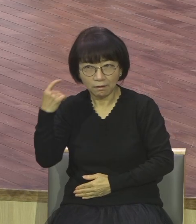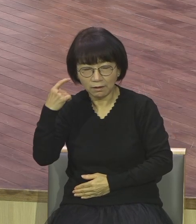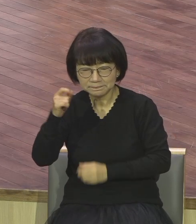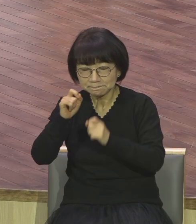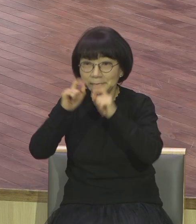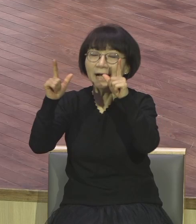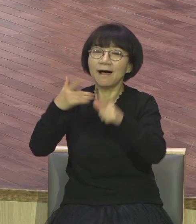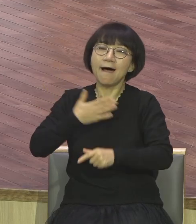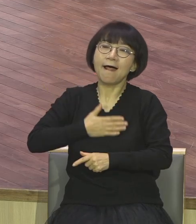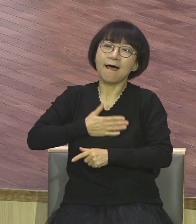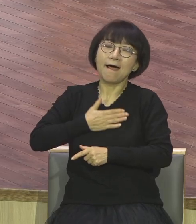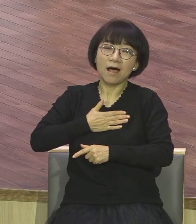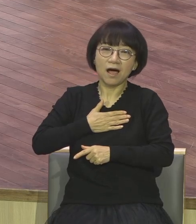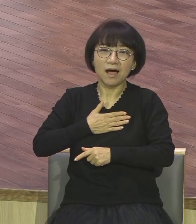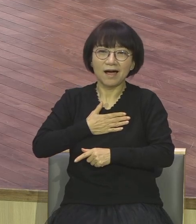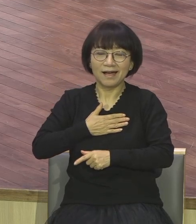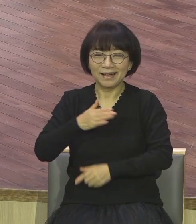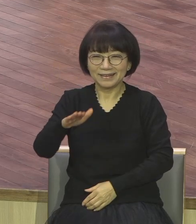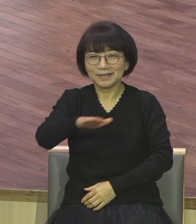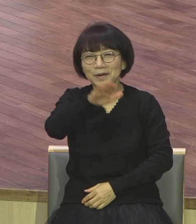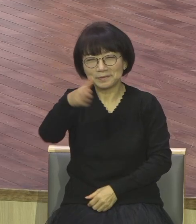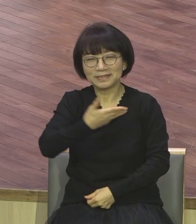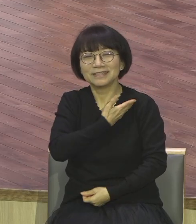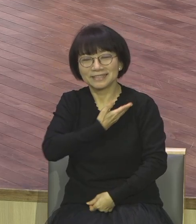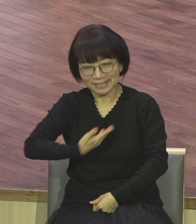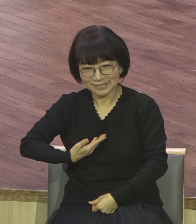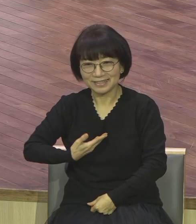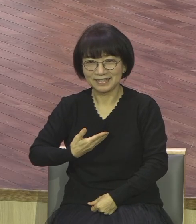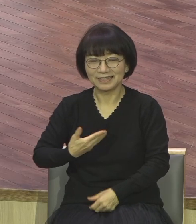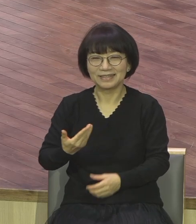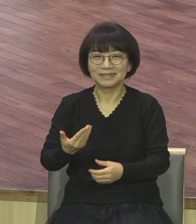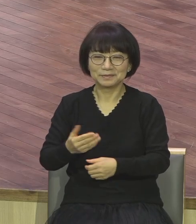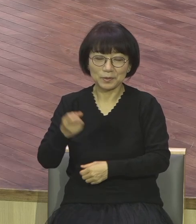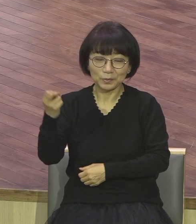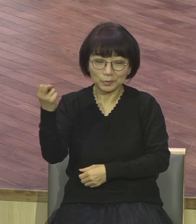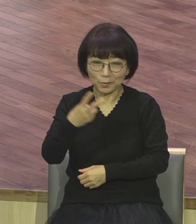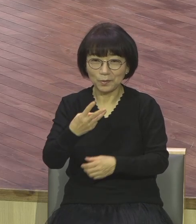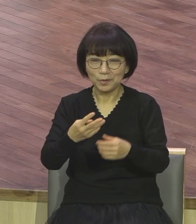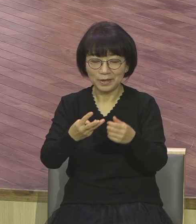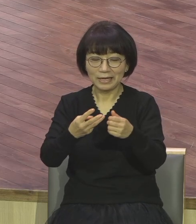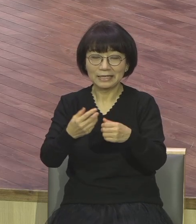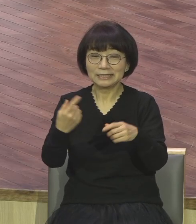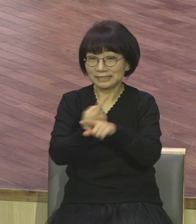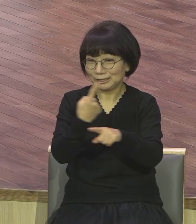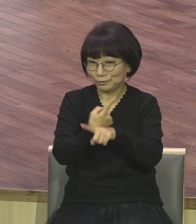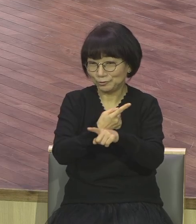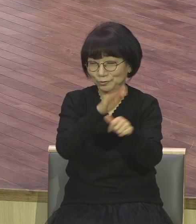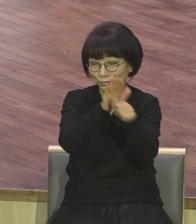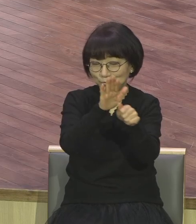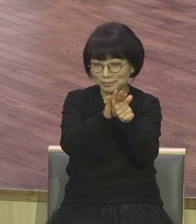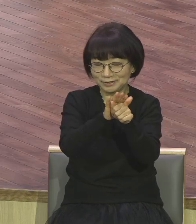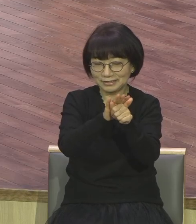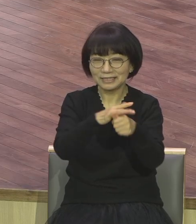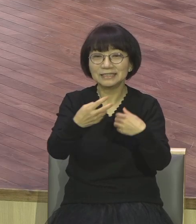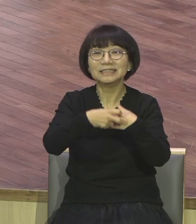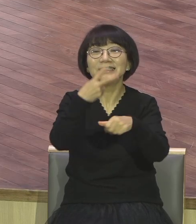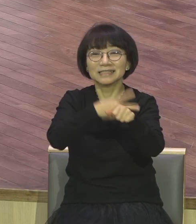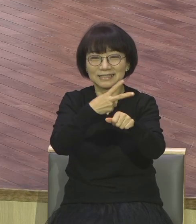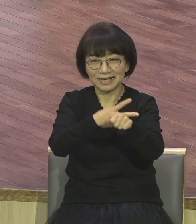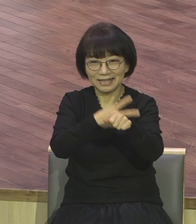아 내가 영적으로 치유하는 의사구나 셋째 정체성이 뭐요 전 세계를 움직이는 썸이 대사라